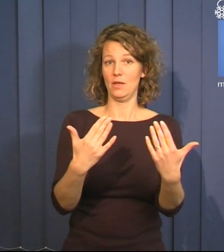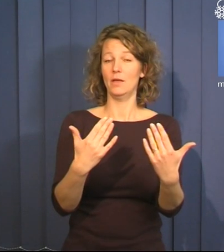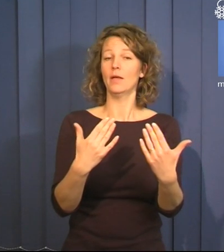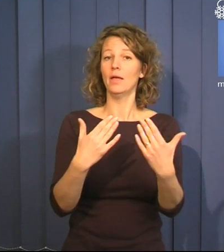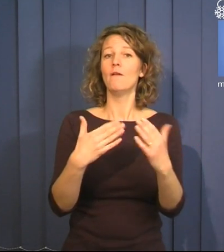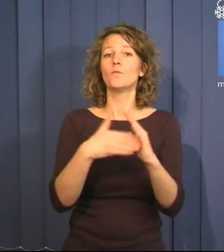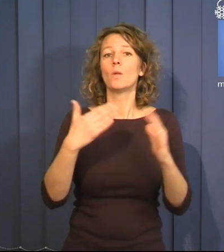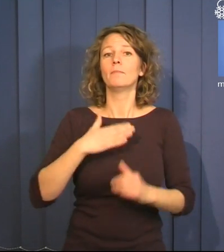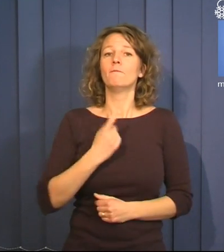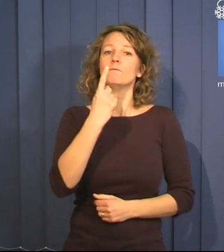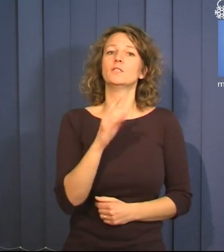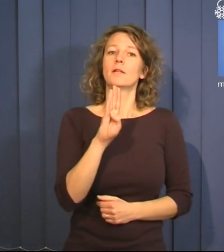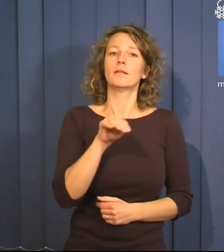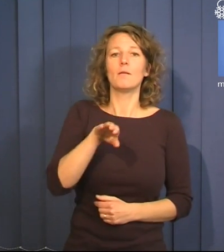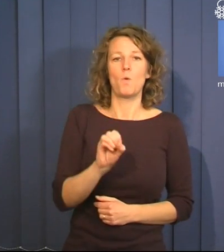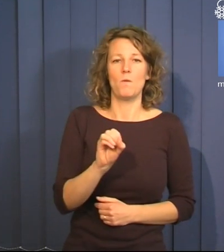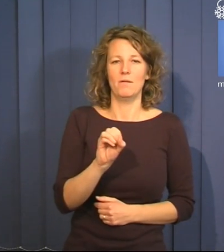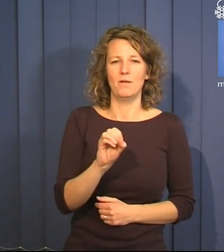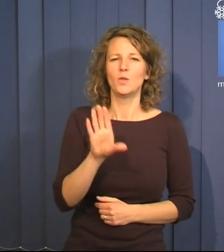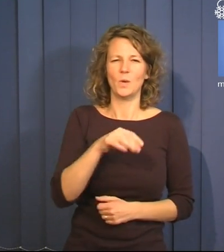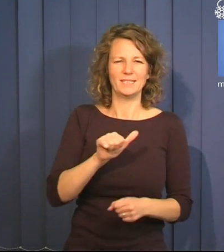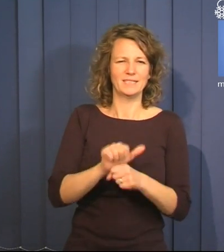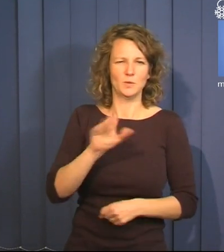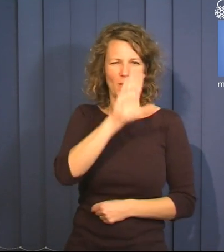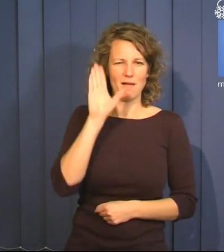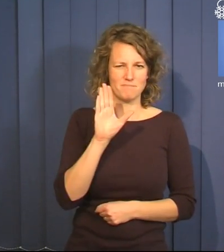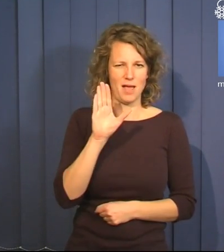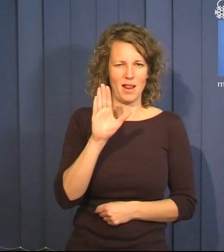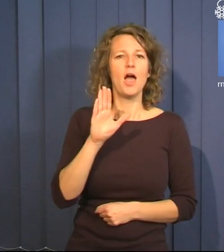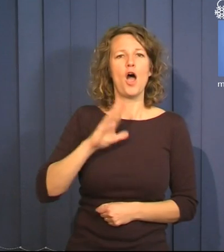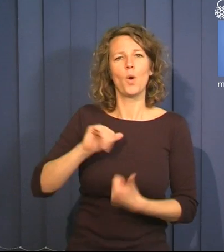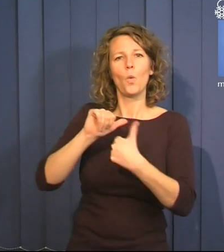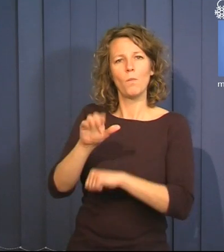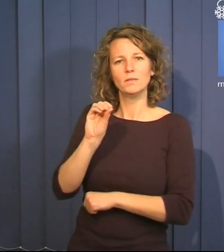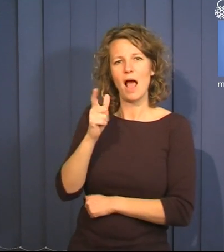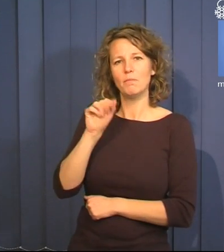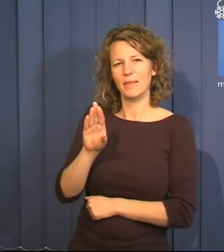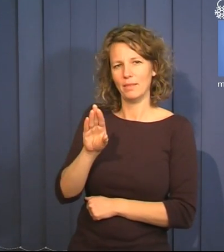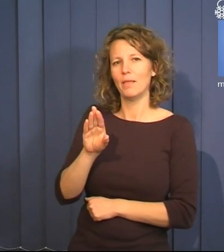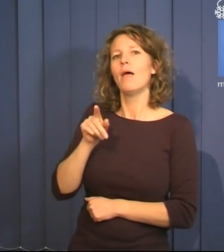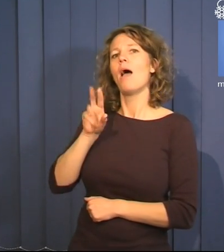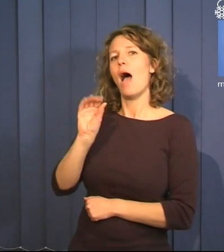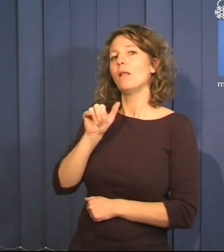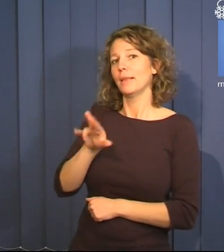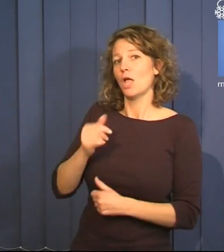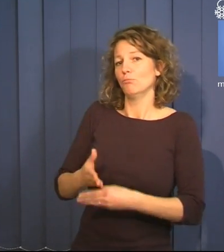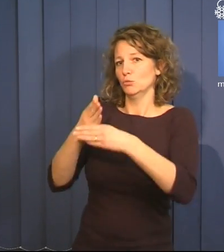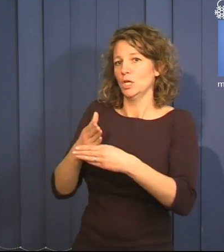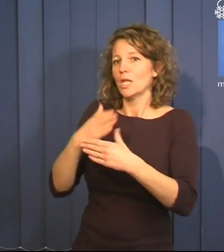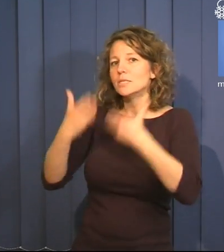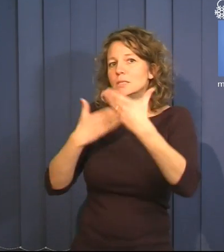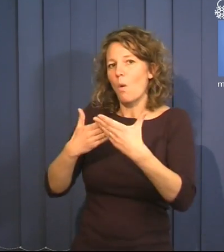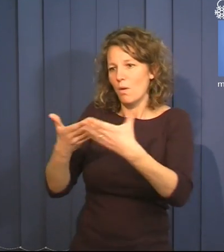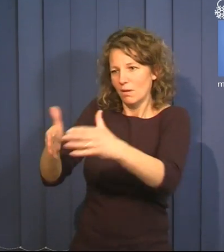demo. Som 16-åring stod jag i min bästa vän Albins garderob där han hade byggt ett sångbås och